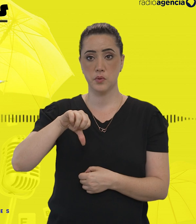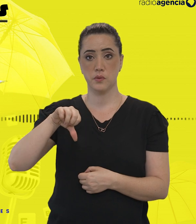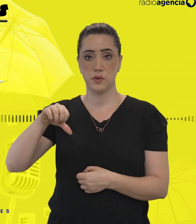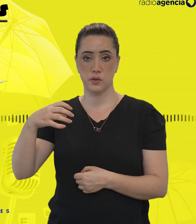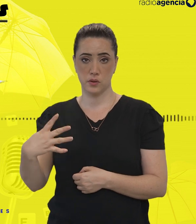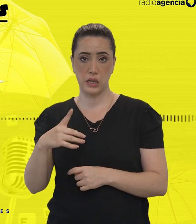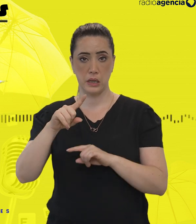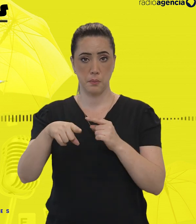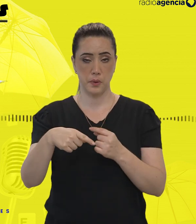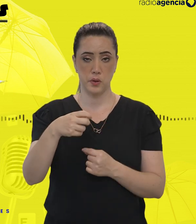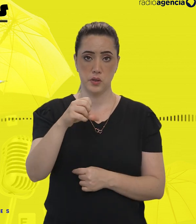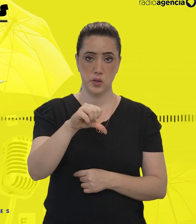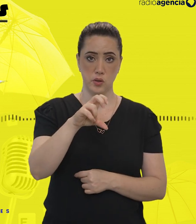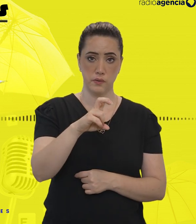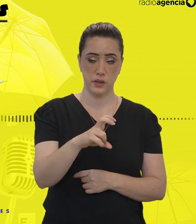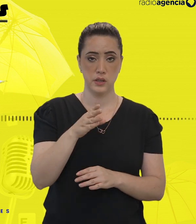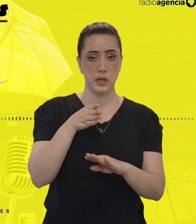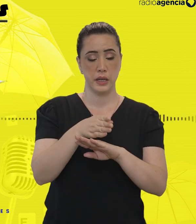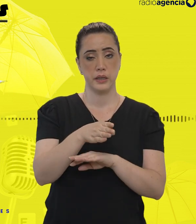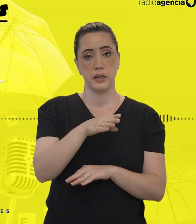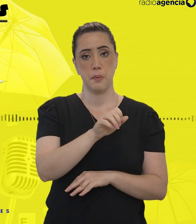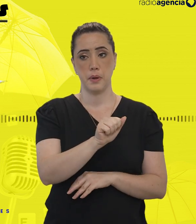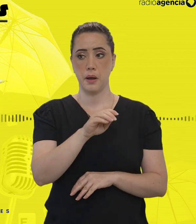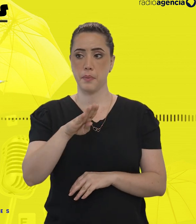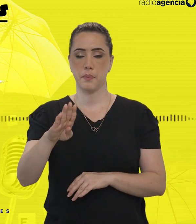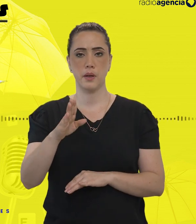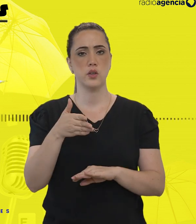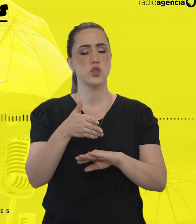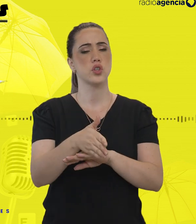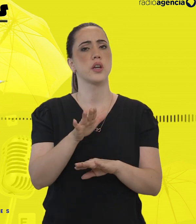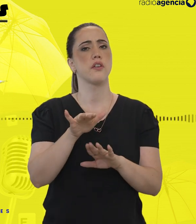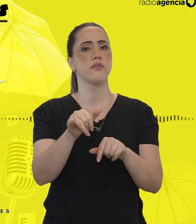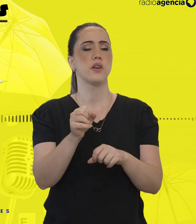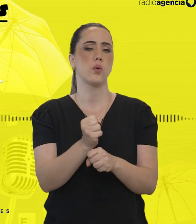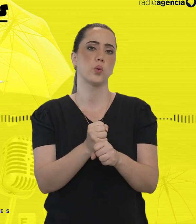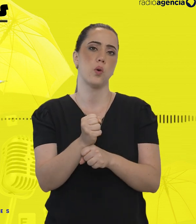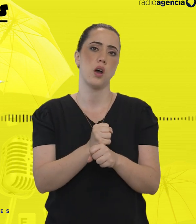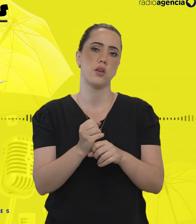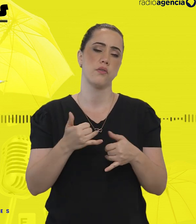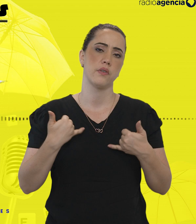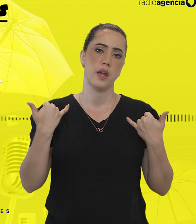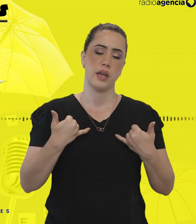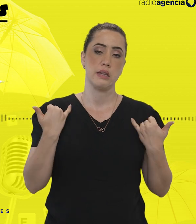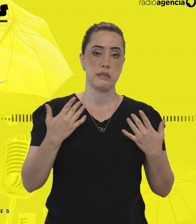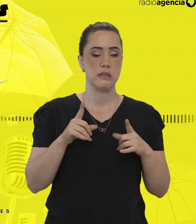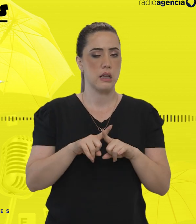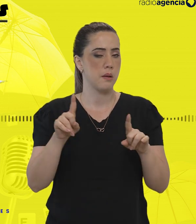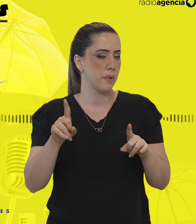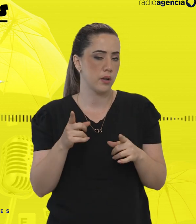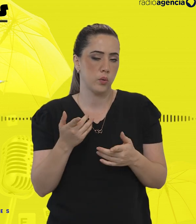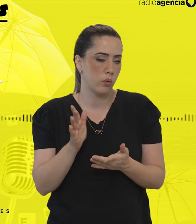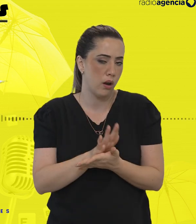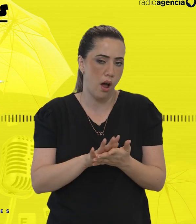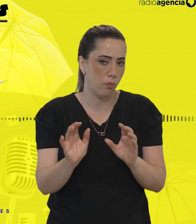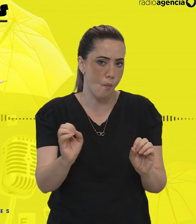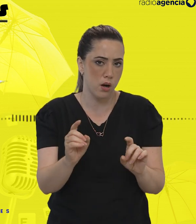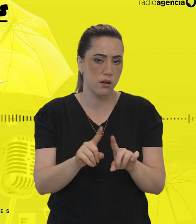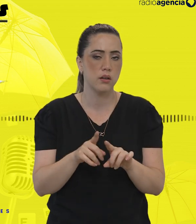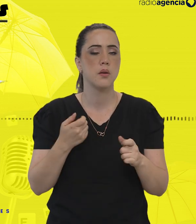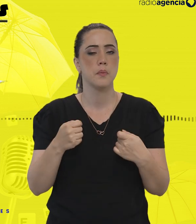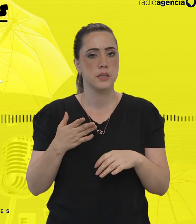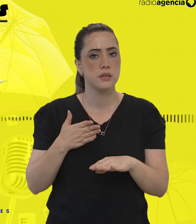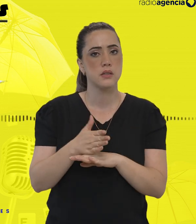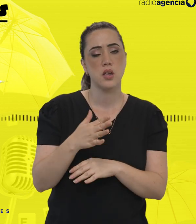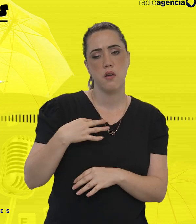95 eu já entrei para a ABD. Como eu não estava trabalhando, eu cheguei no final do ano, festas e tudo mais. E para não ficar sem fazer nada, eu fui fazer